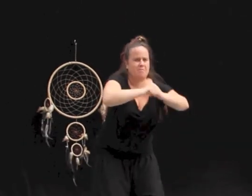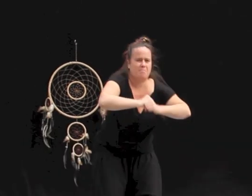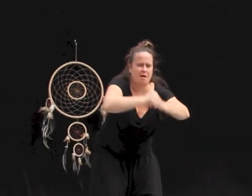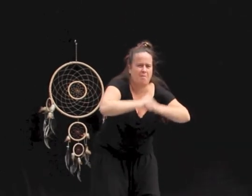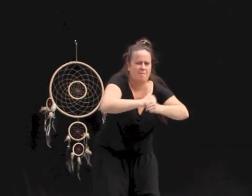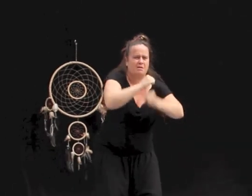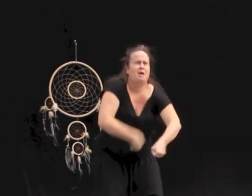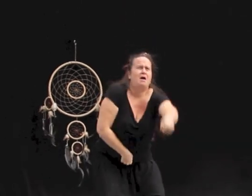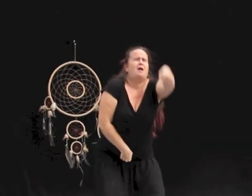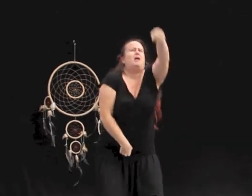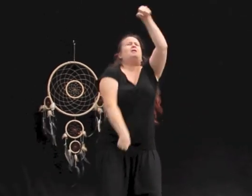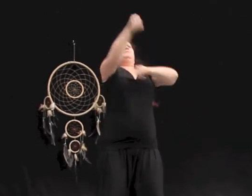加油Yay!